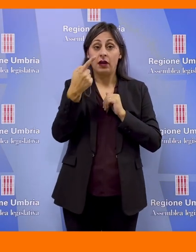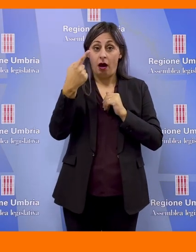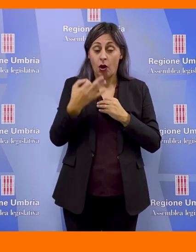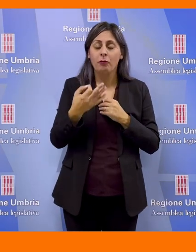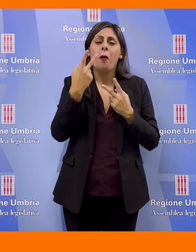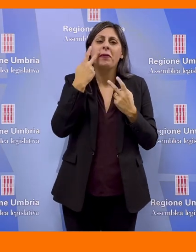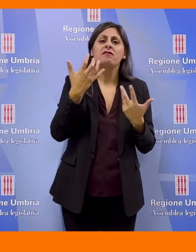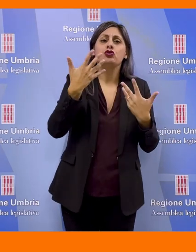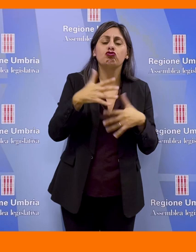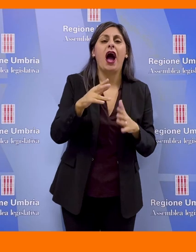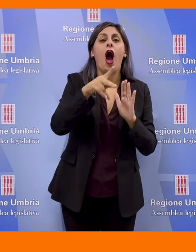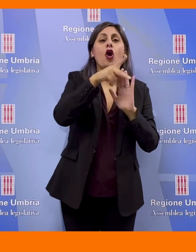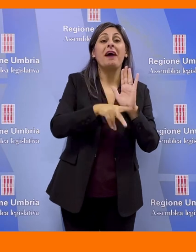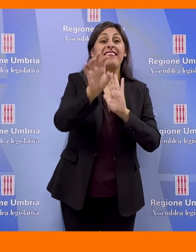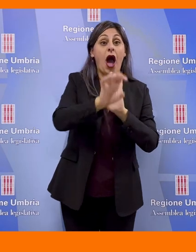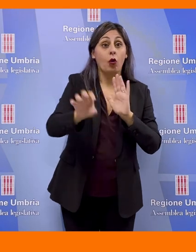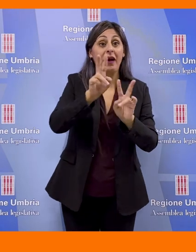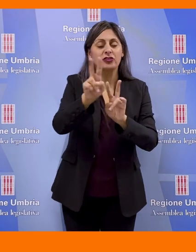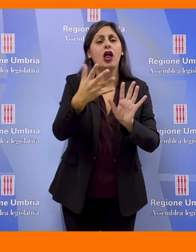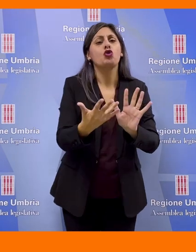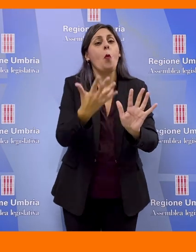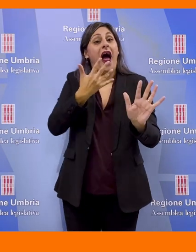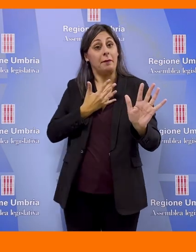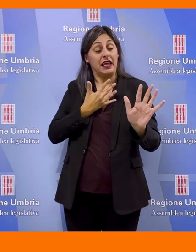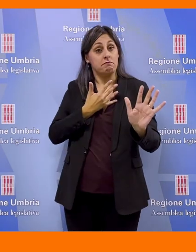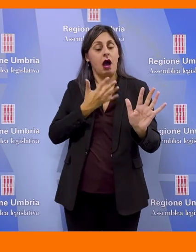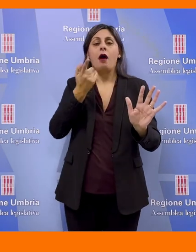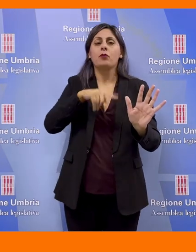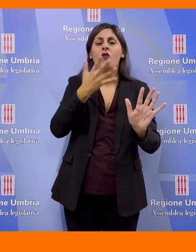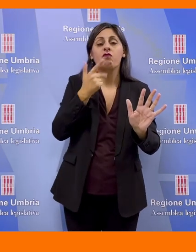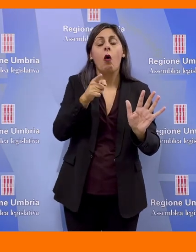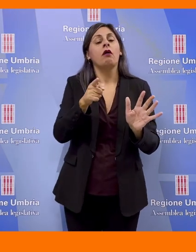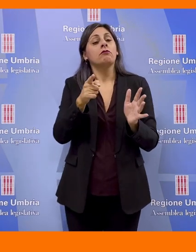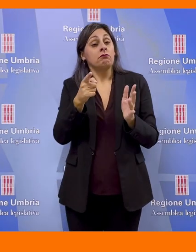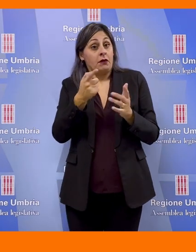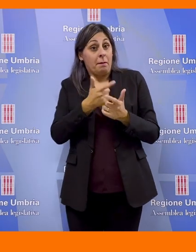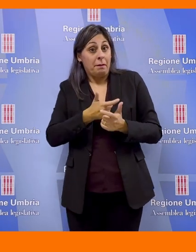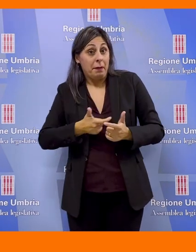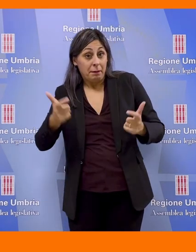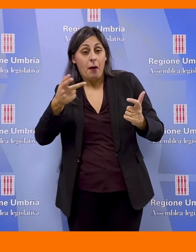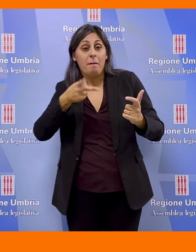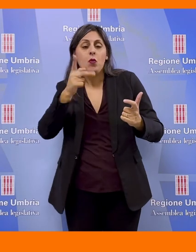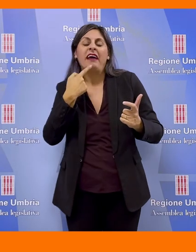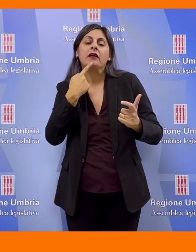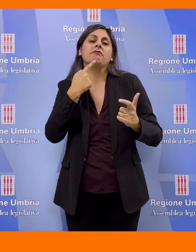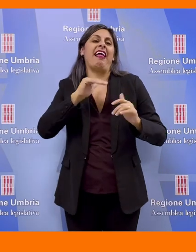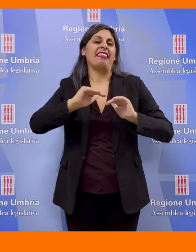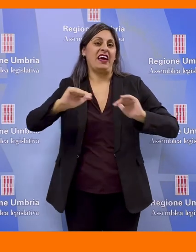con 5 anni di anticipo rispetto a quanto previsto dalla normativa europea e nazionale, incrementare i quali quantitativamente, la raccolta